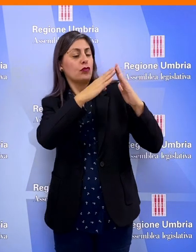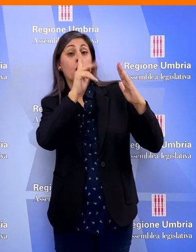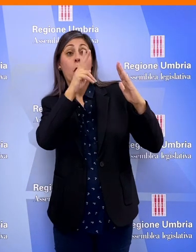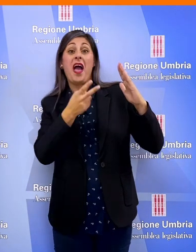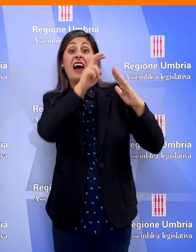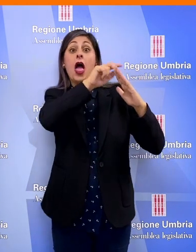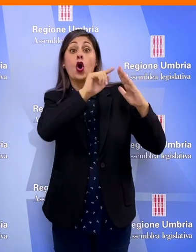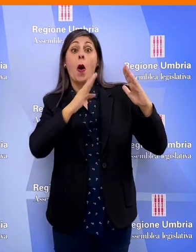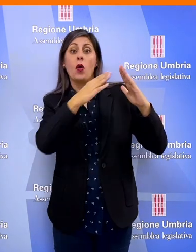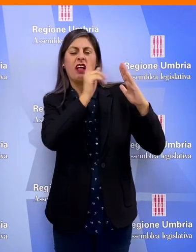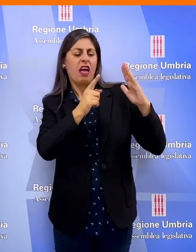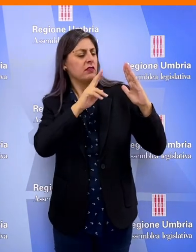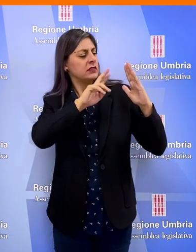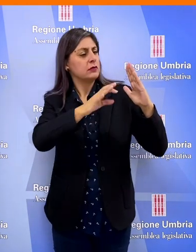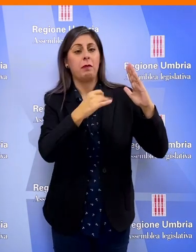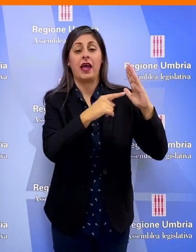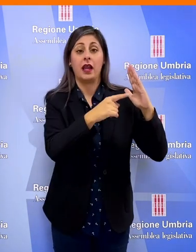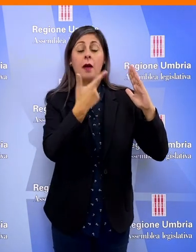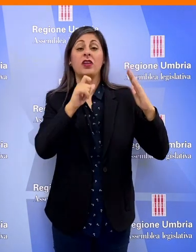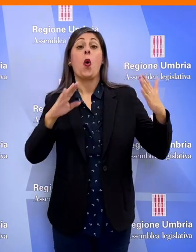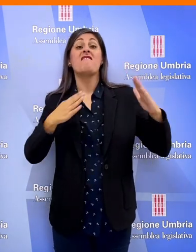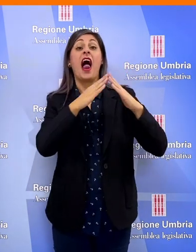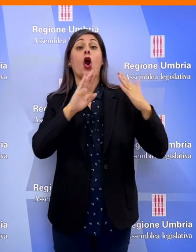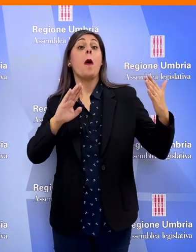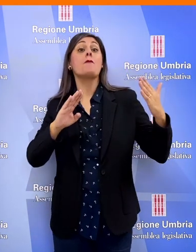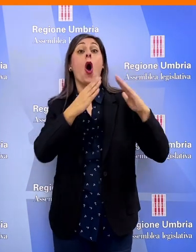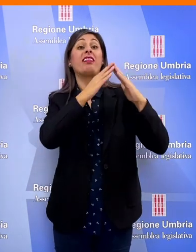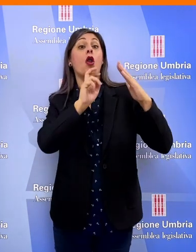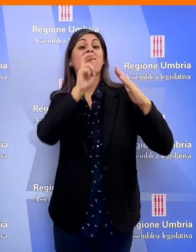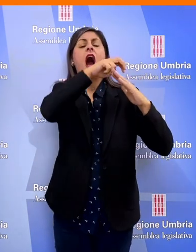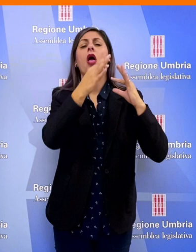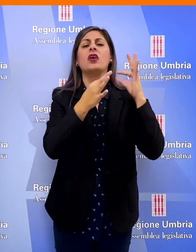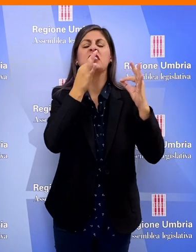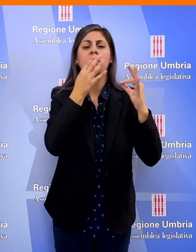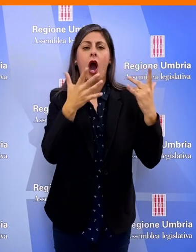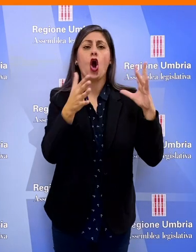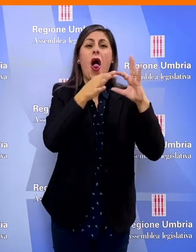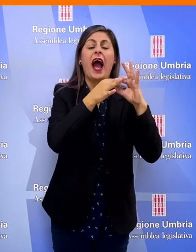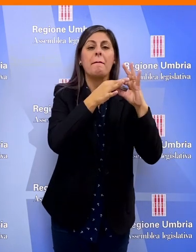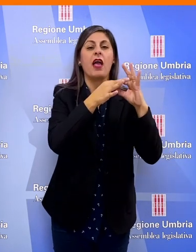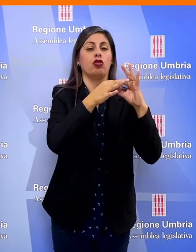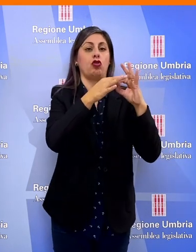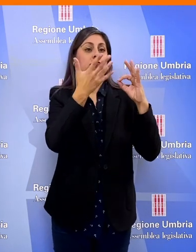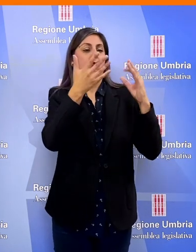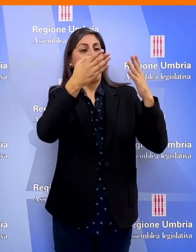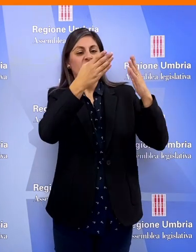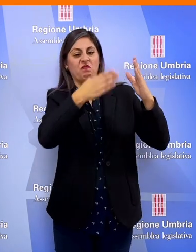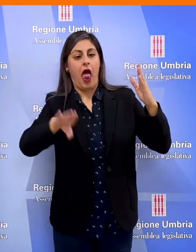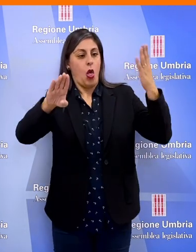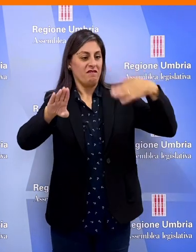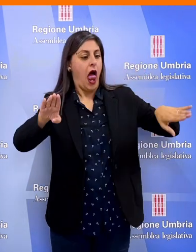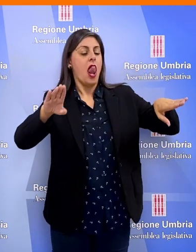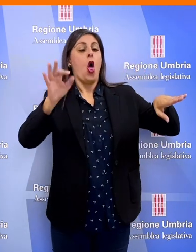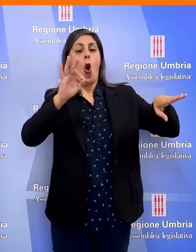due valichi montani in questione Per valico montano, spiegano, si intende un collegamento tra due località o valli o bacini